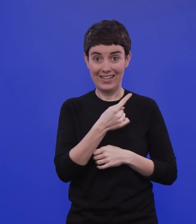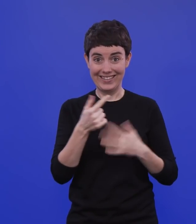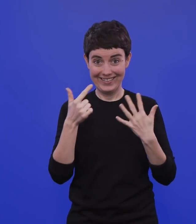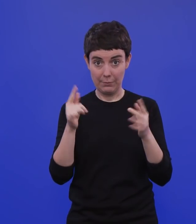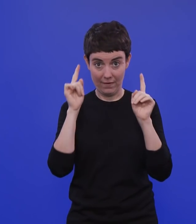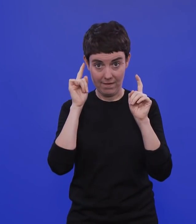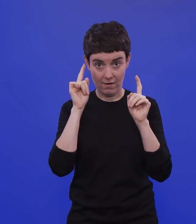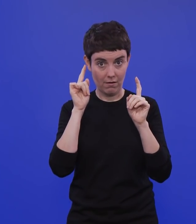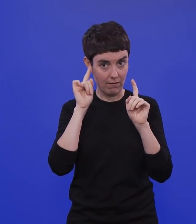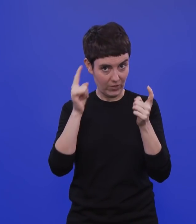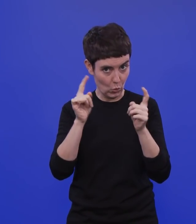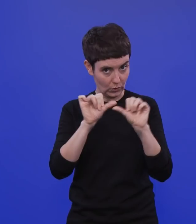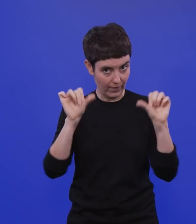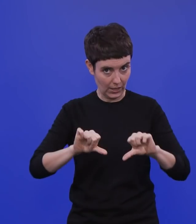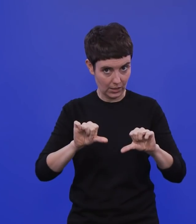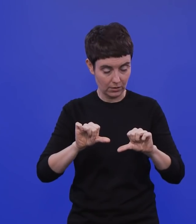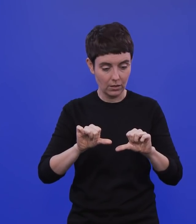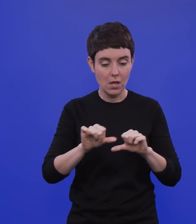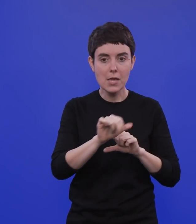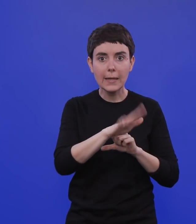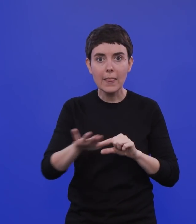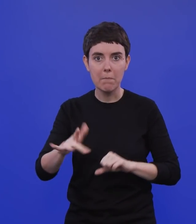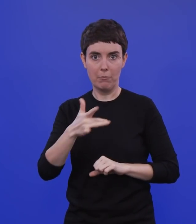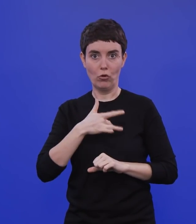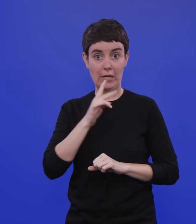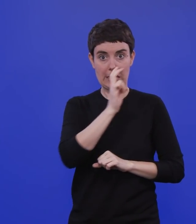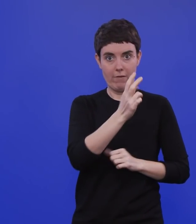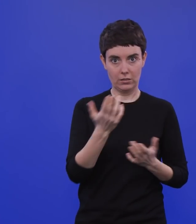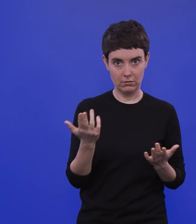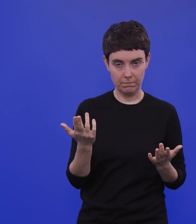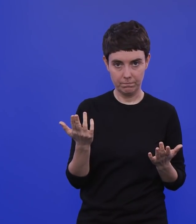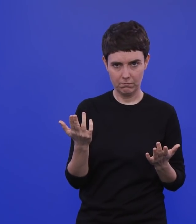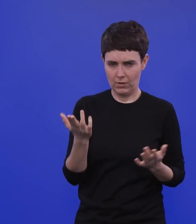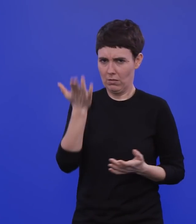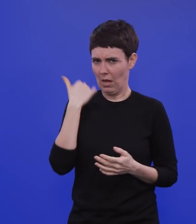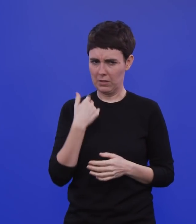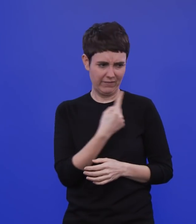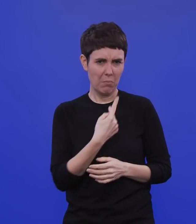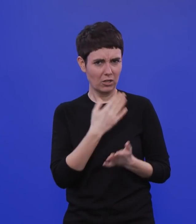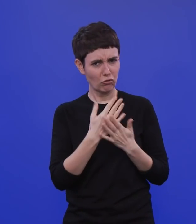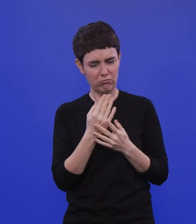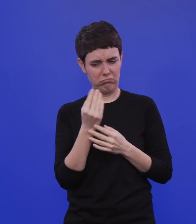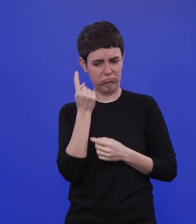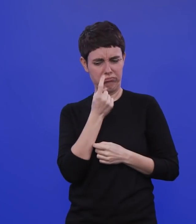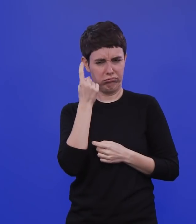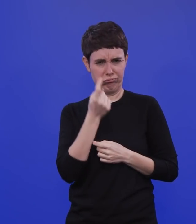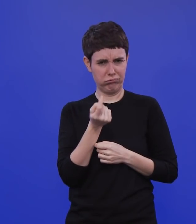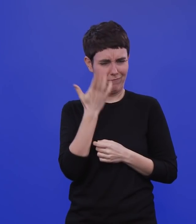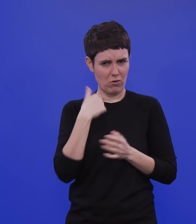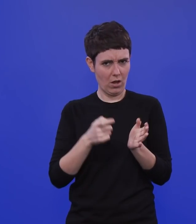-Mutante bei Kindern überbetont waren. Und wir haben uns damals ja schon die Frage gestellt, woher kann das kommen? Liegt das jetzt